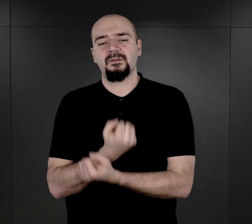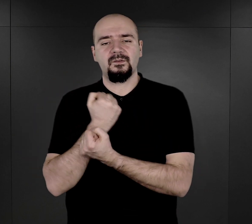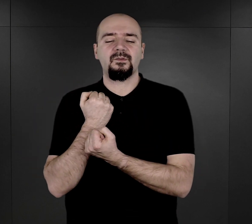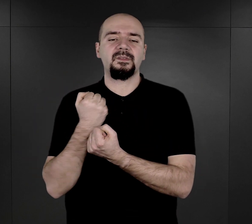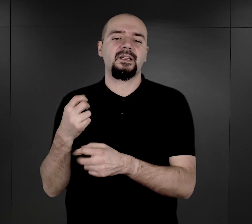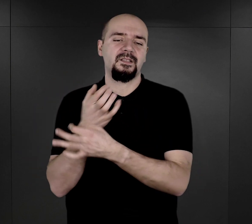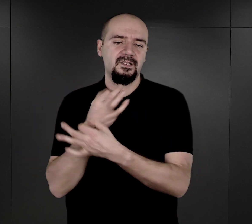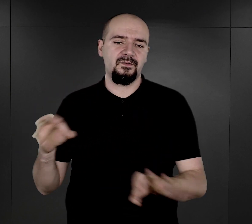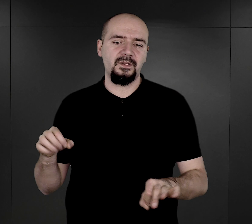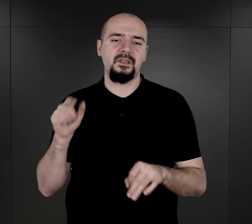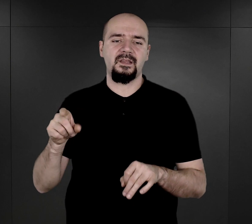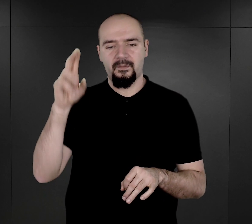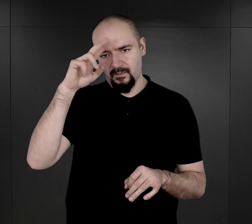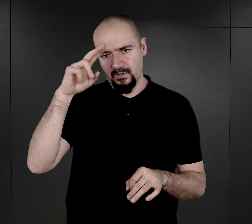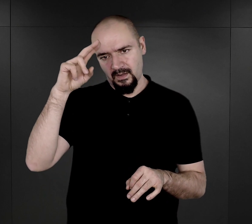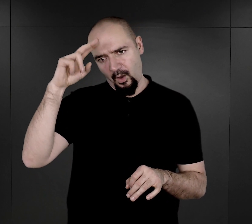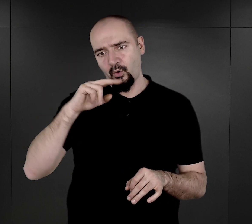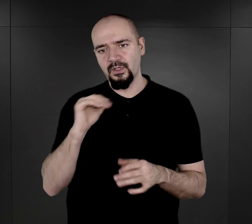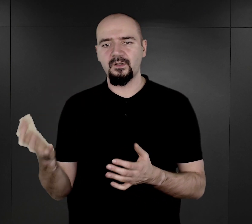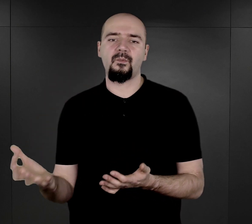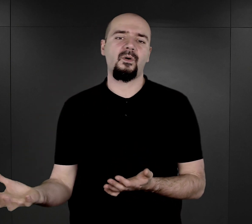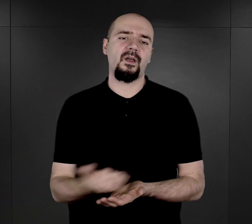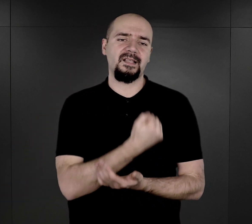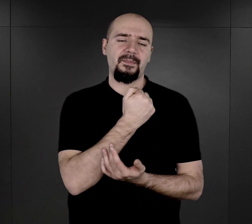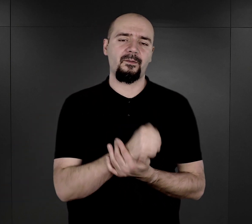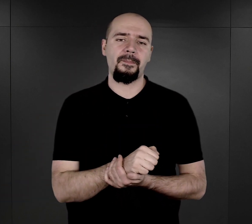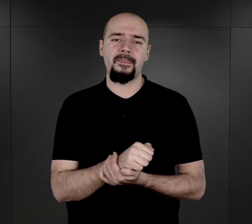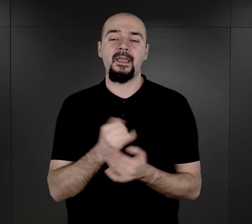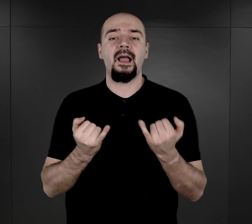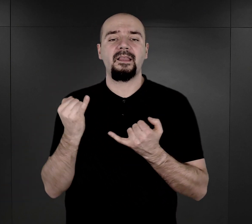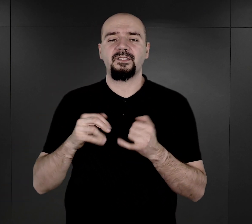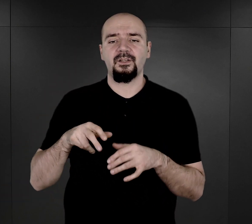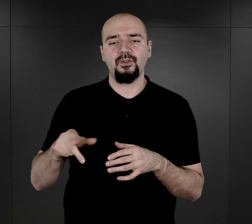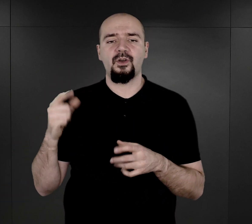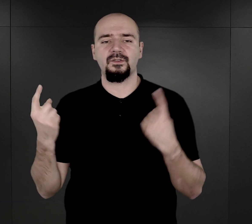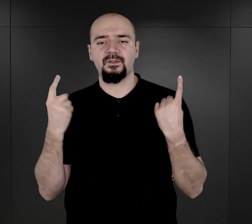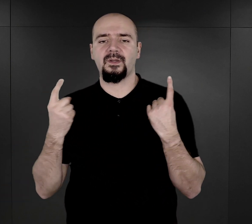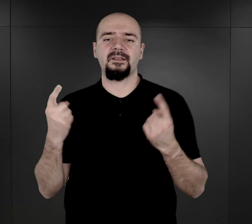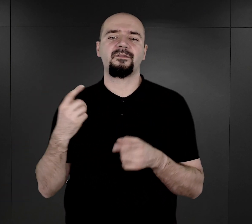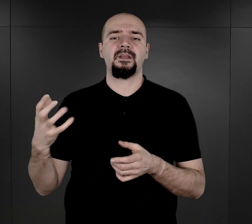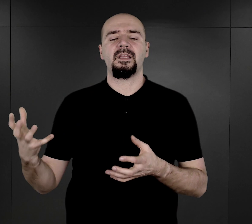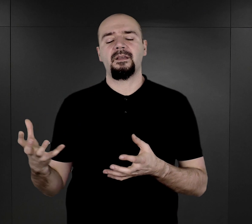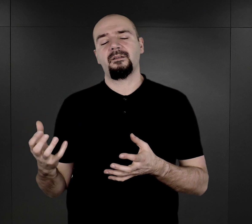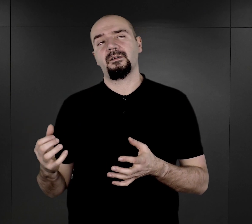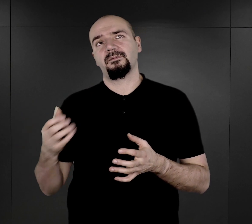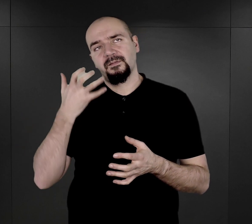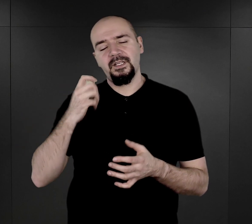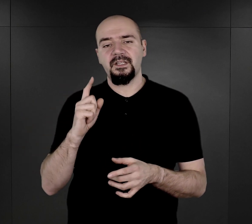tam ojciec ją odebrał. Natomiast jeżeli chodzi o te sytuacje, o których wcześniej wspomniałam, mieszanych małżeństw,